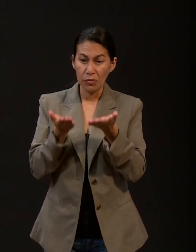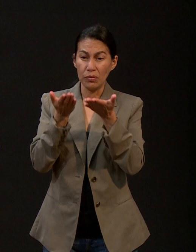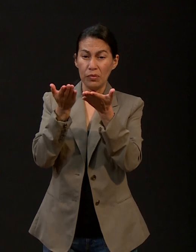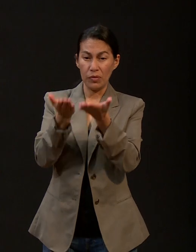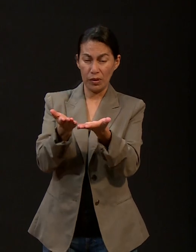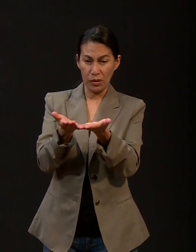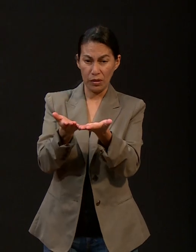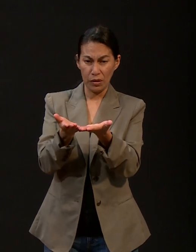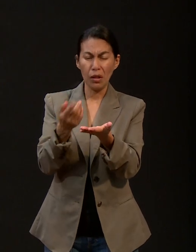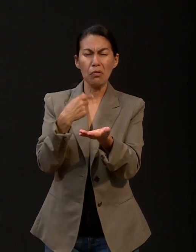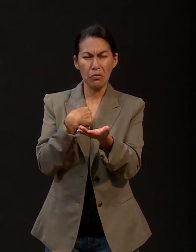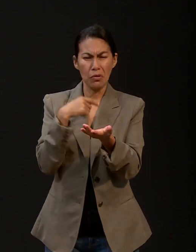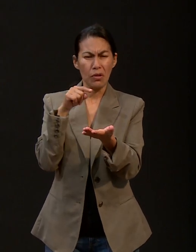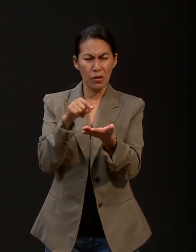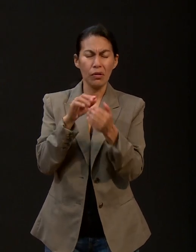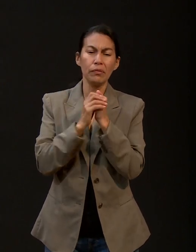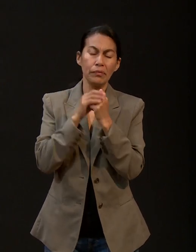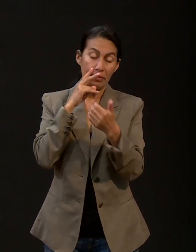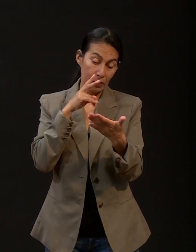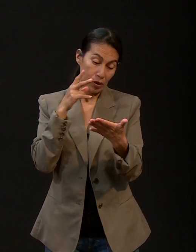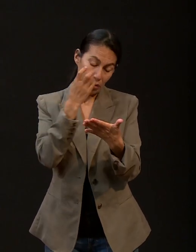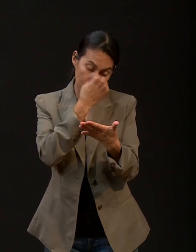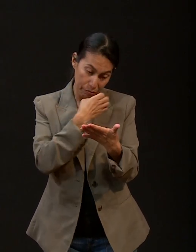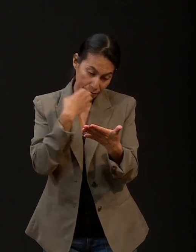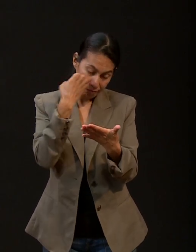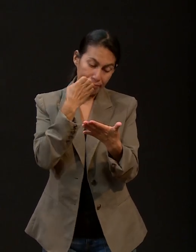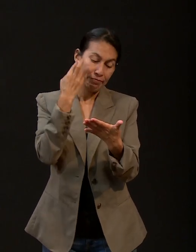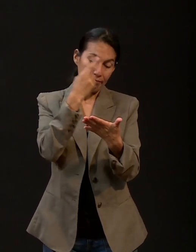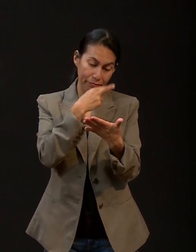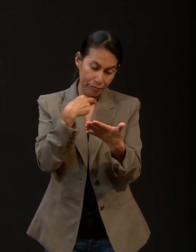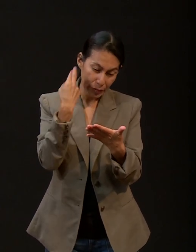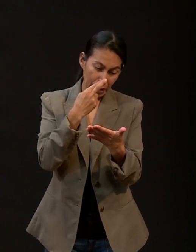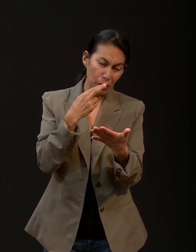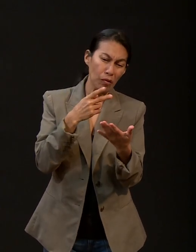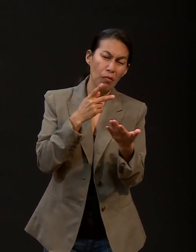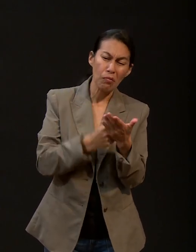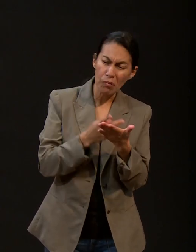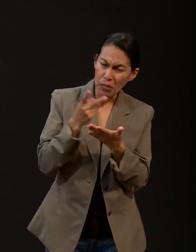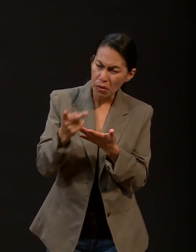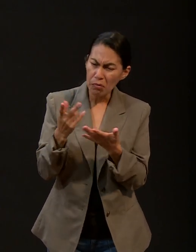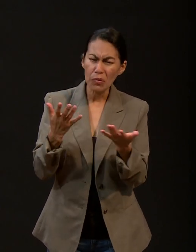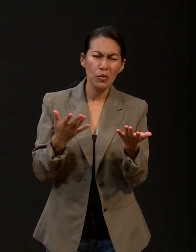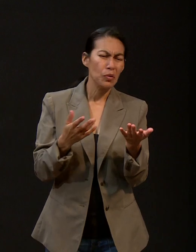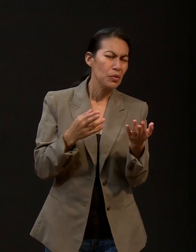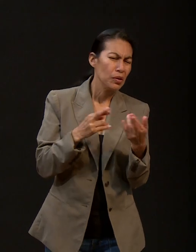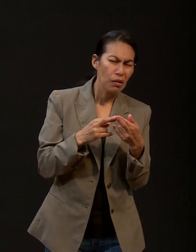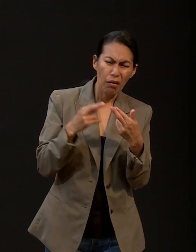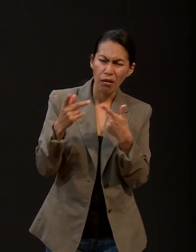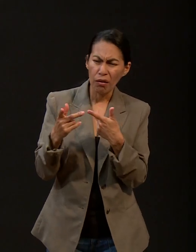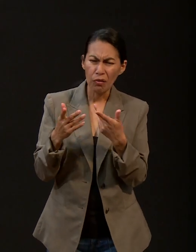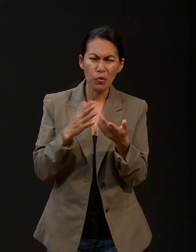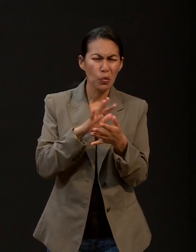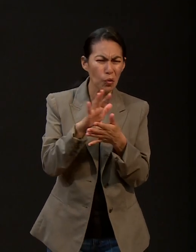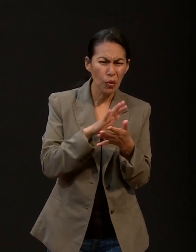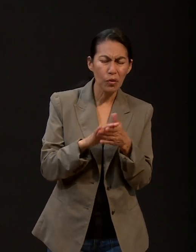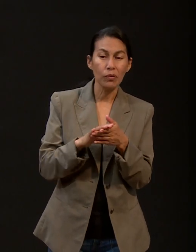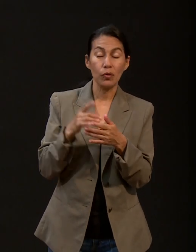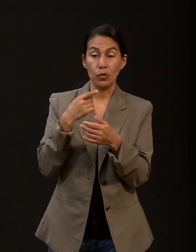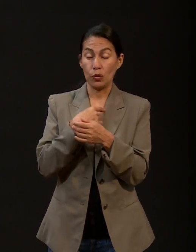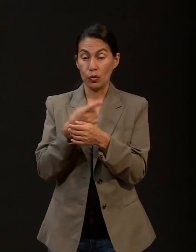elaborado. Y estábamos afinando los últimos detalles, las entregas, los premios. Y fuimos a Monterrey.